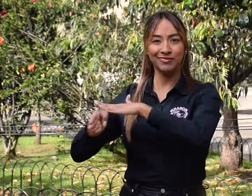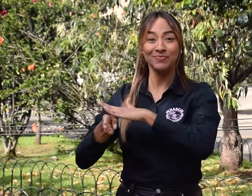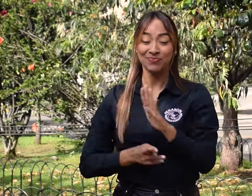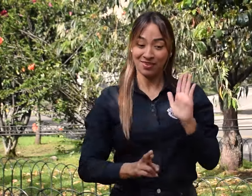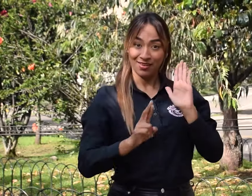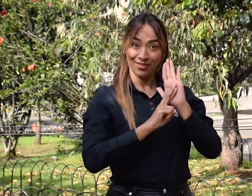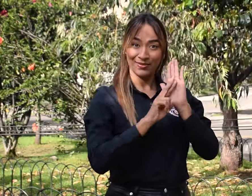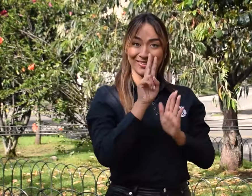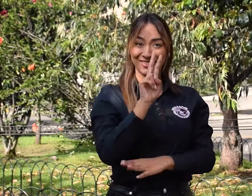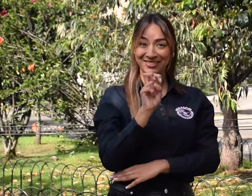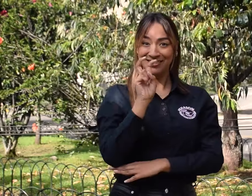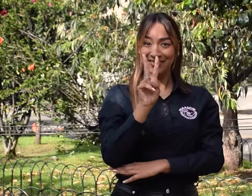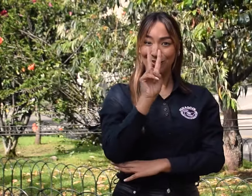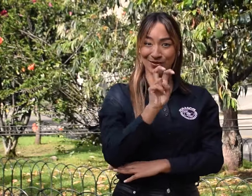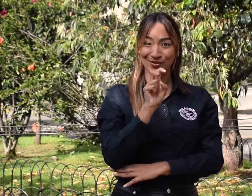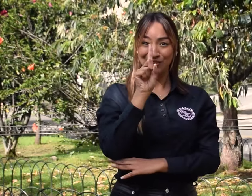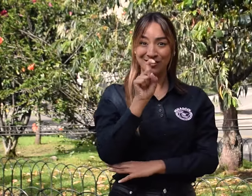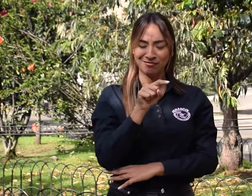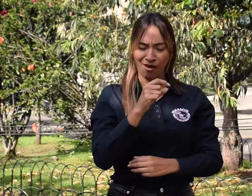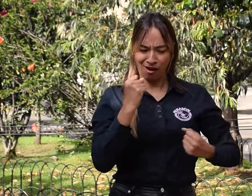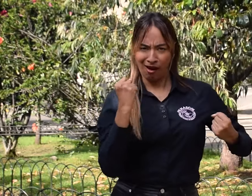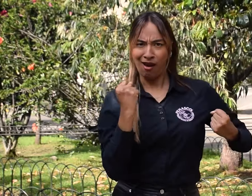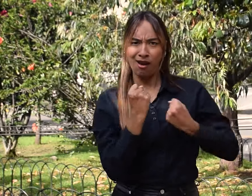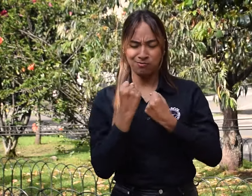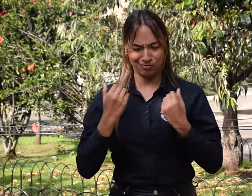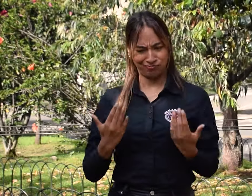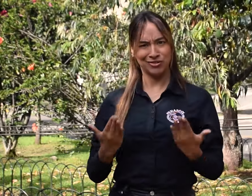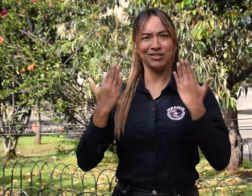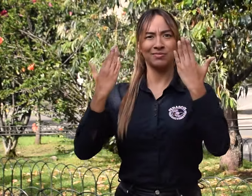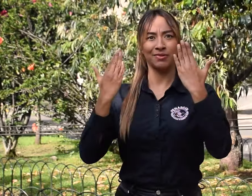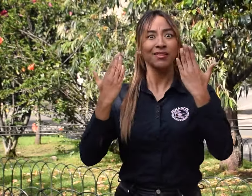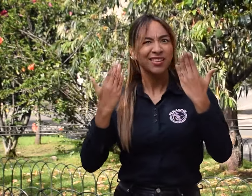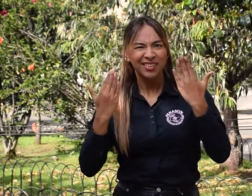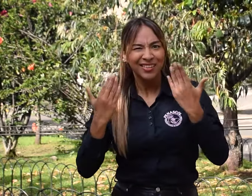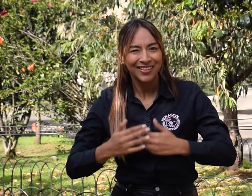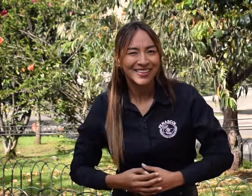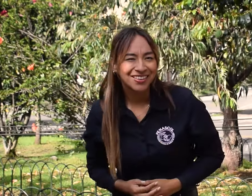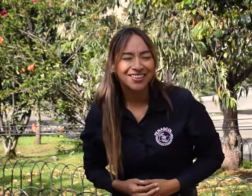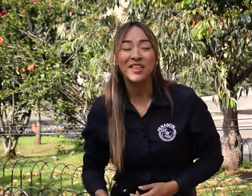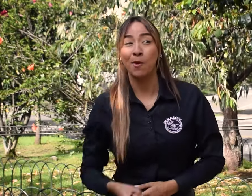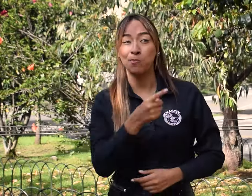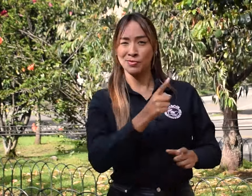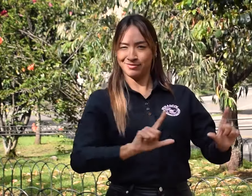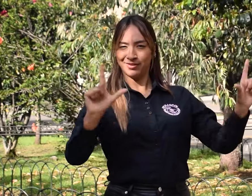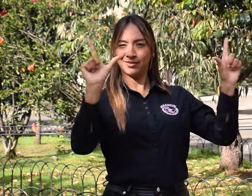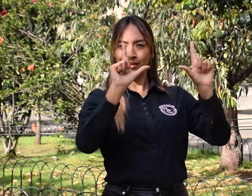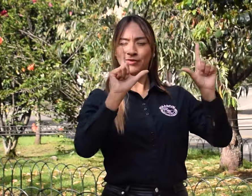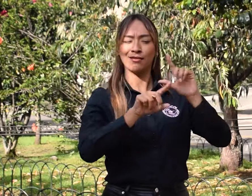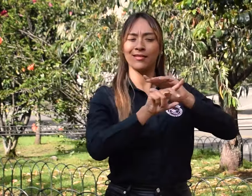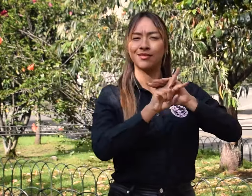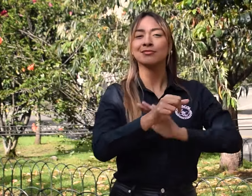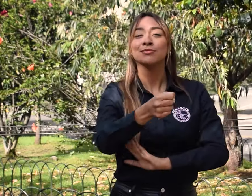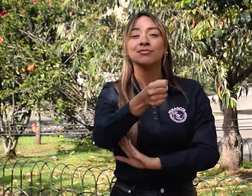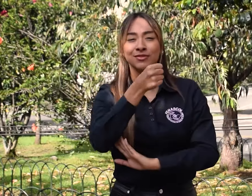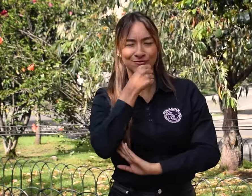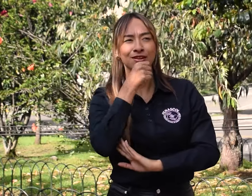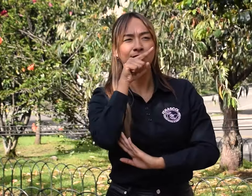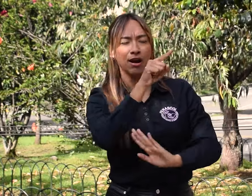resolución, la 7276, aporta para que las personas sordas se beneficien de eso. Y lo vemos